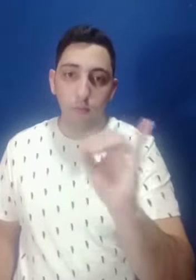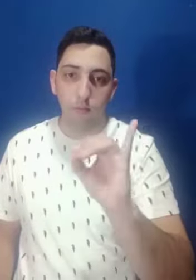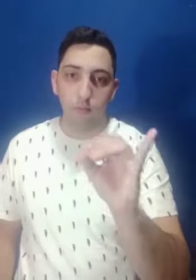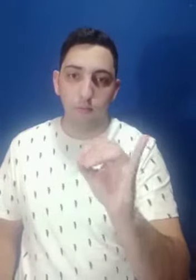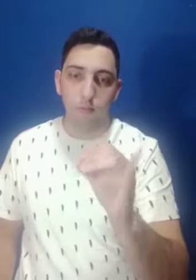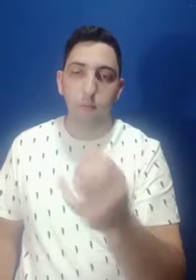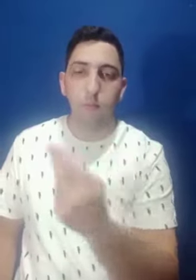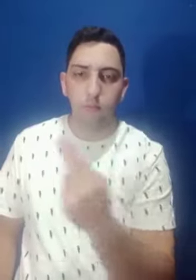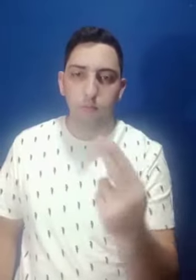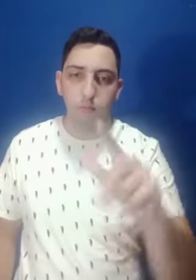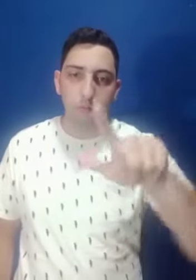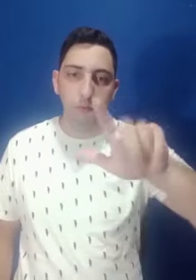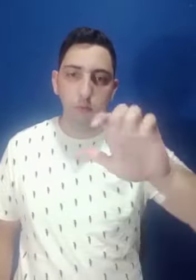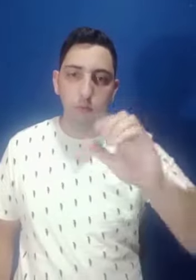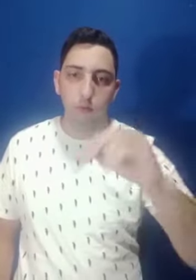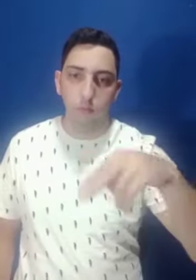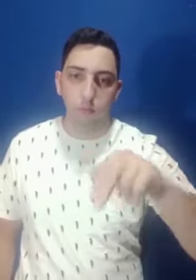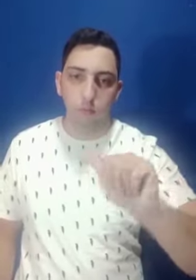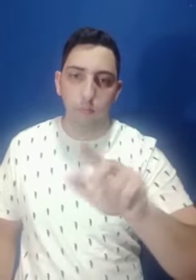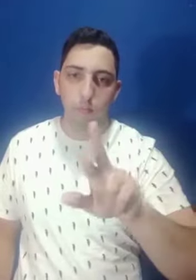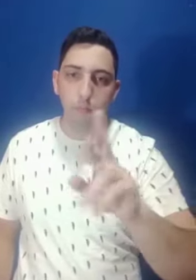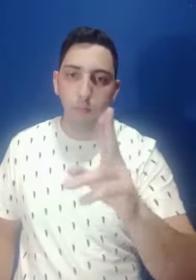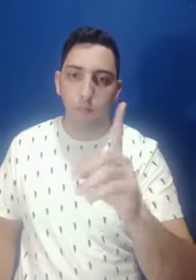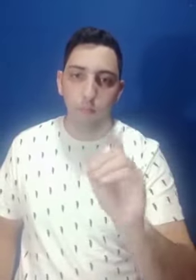Oi, meu nome é Leonardo.